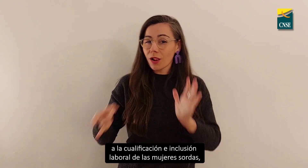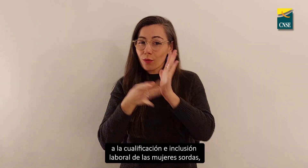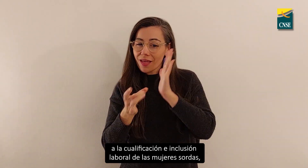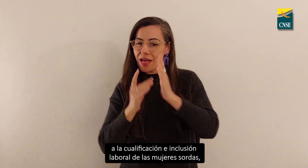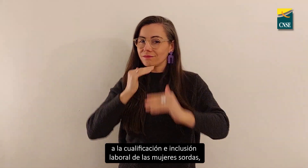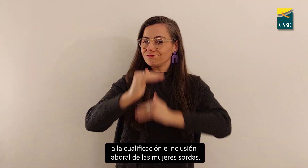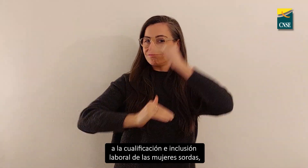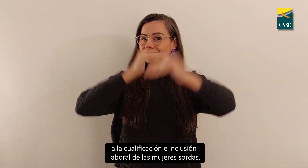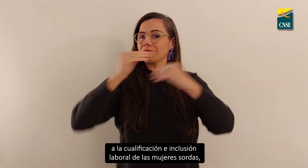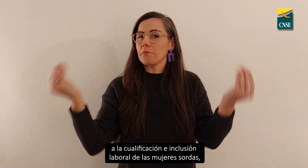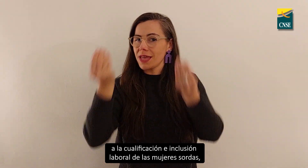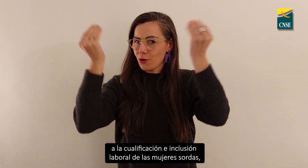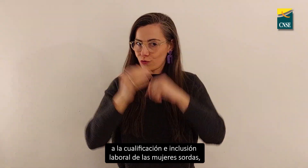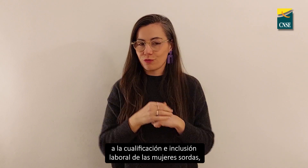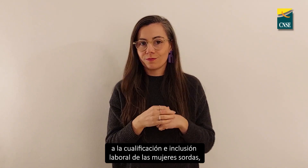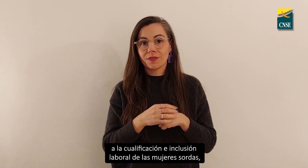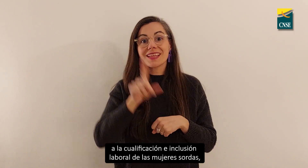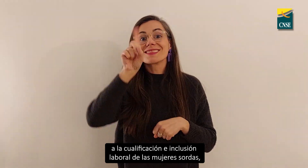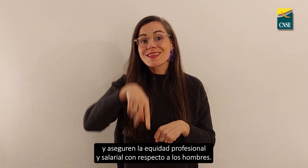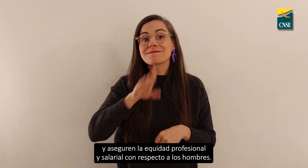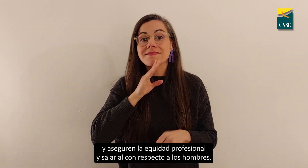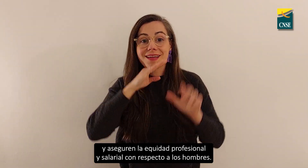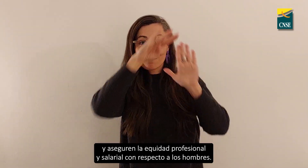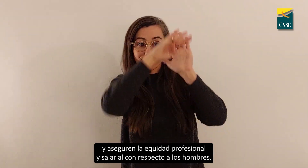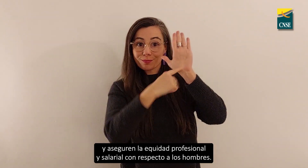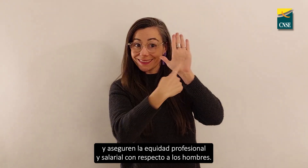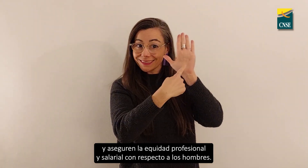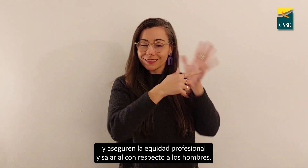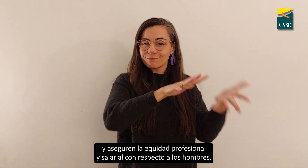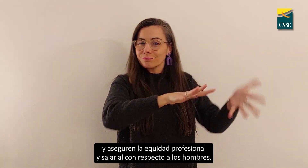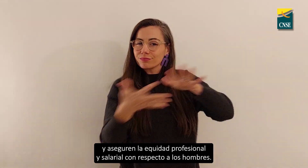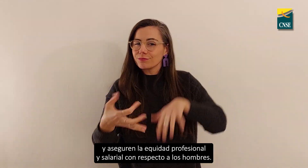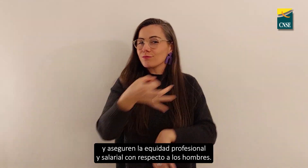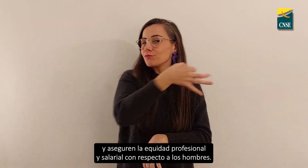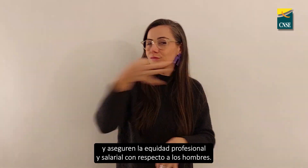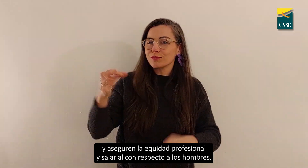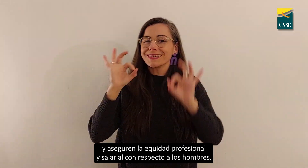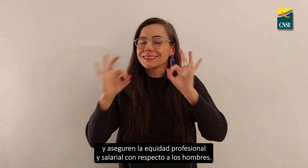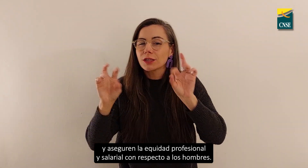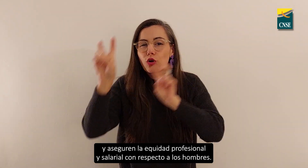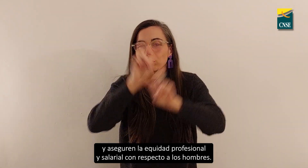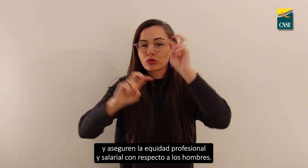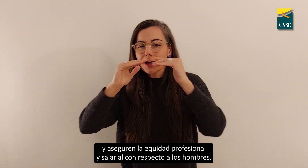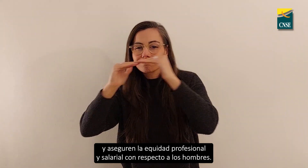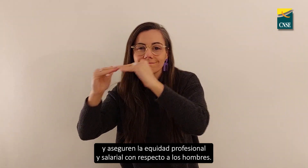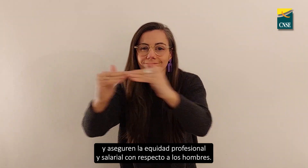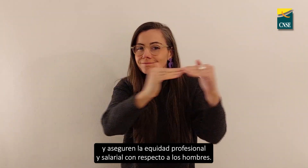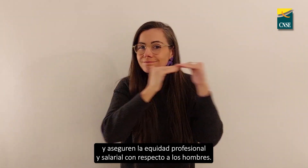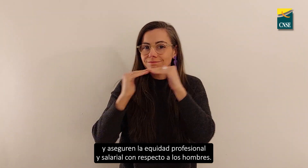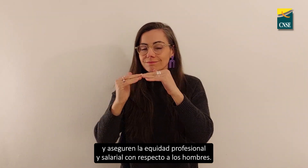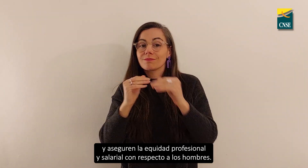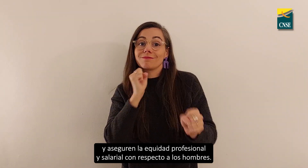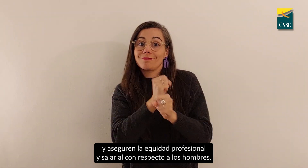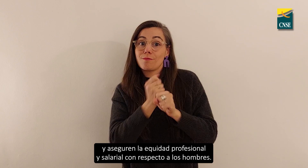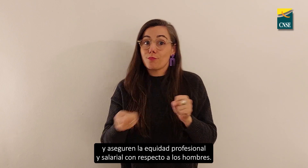las mujeres sordas y aseguren la equidad profesional y salarial con respecto a los hombres.